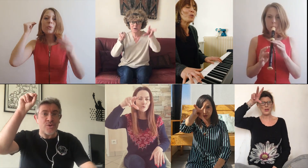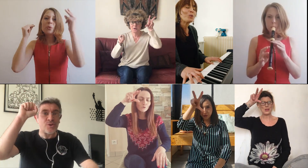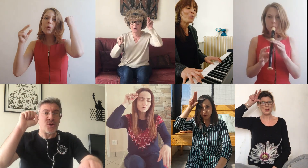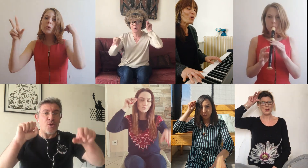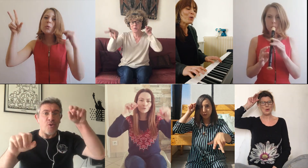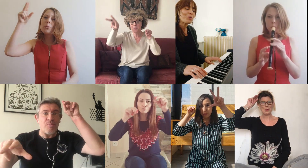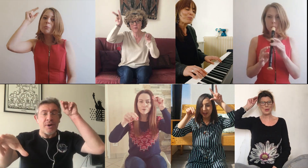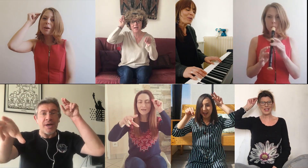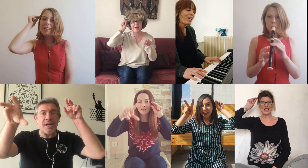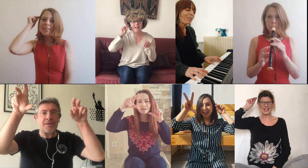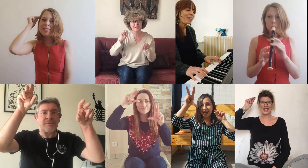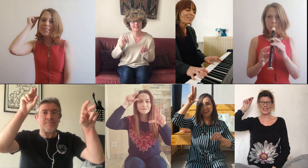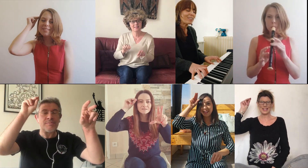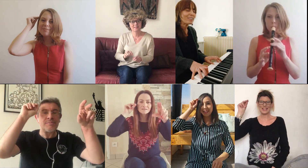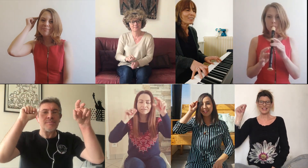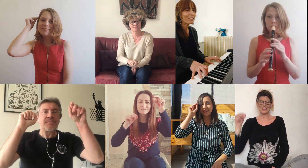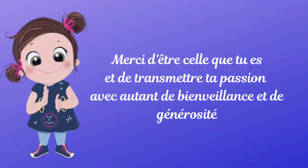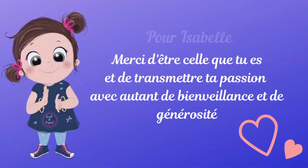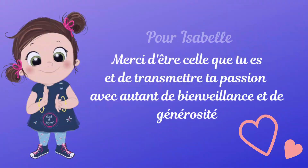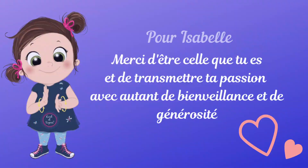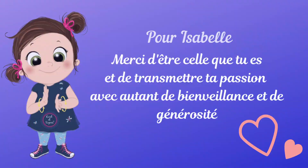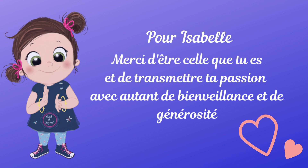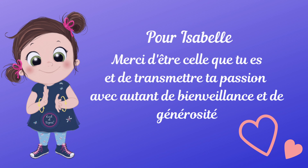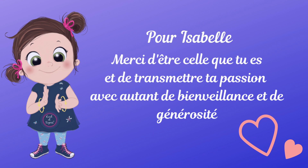me comprennes